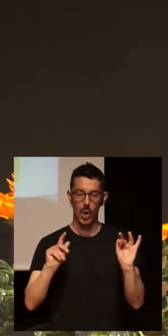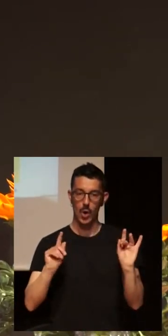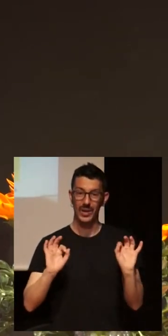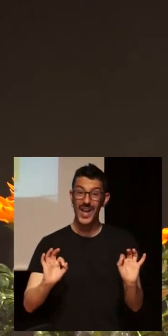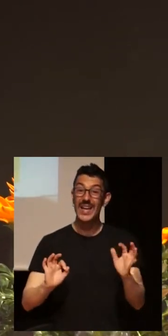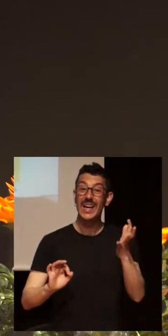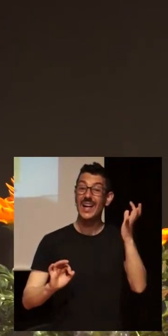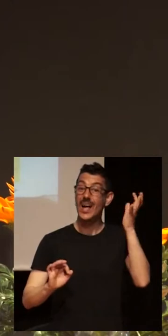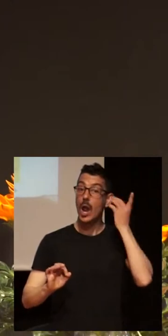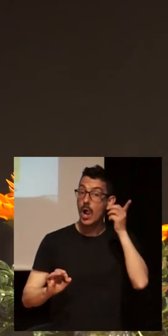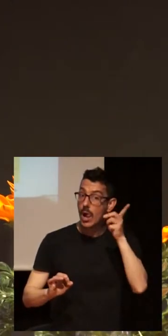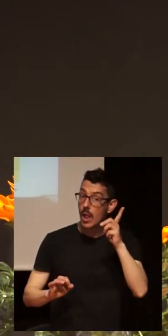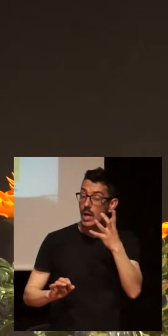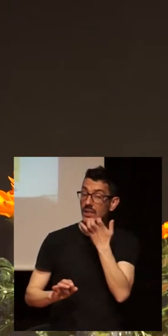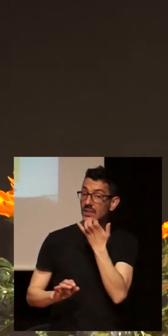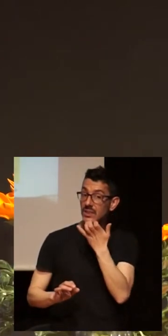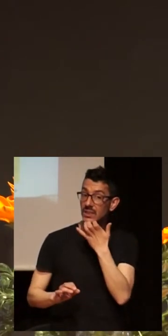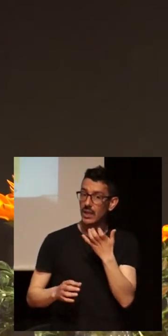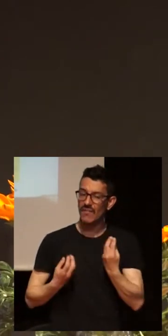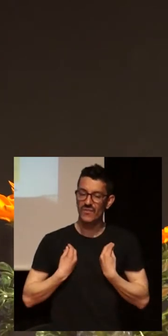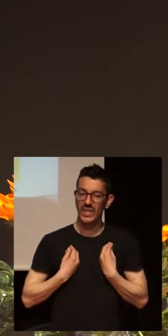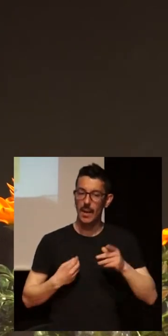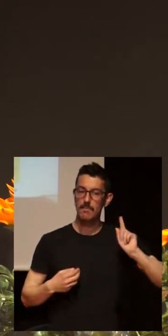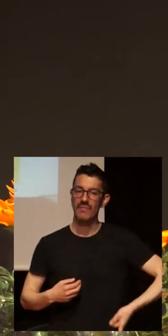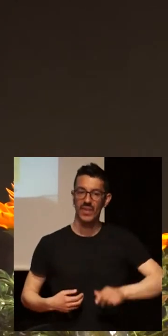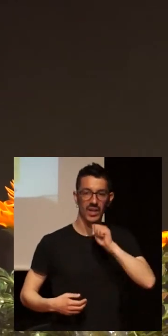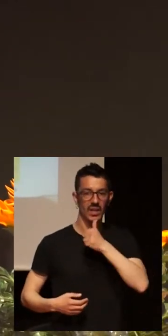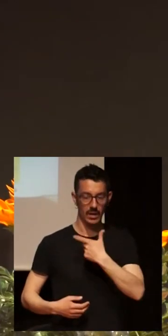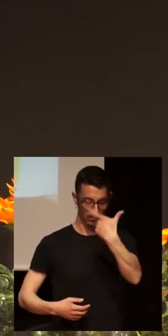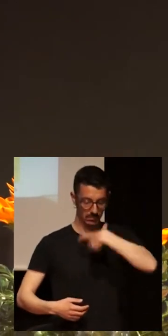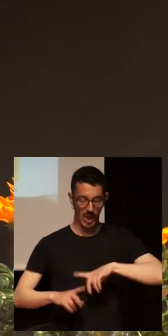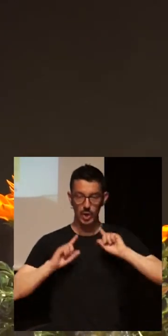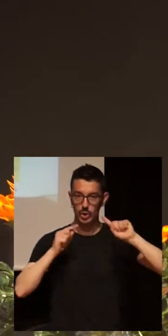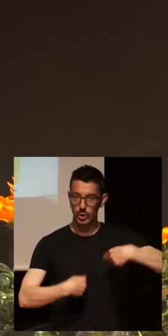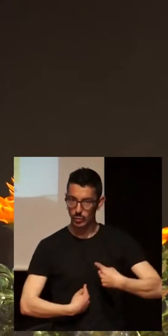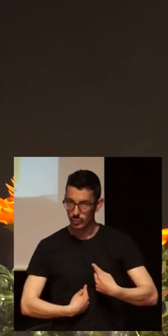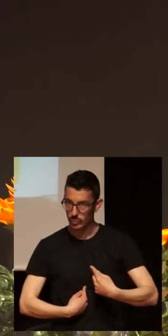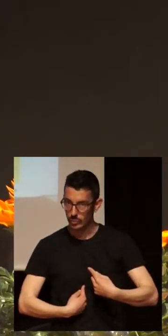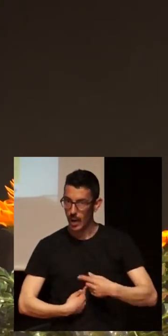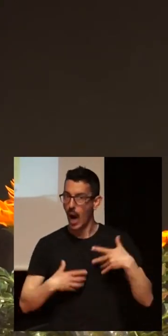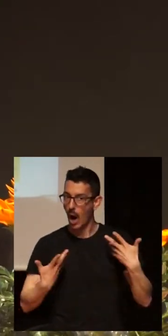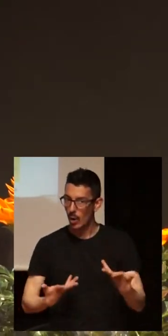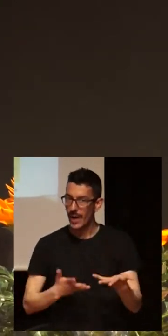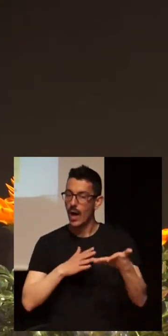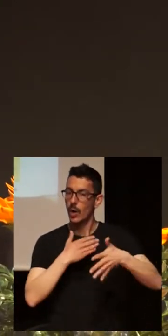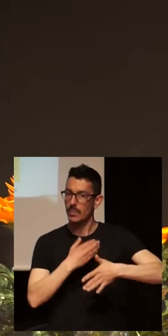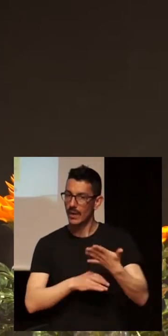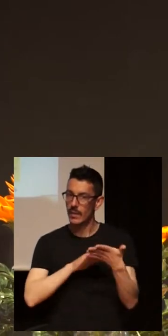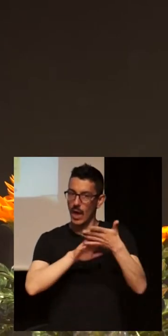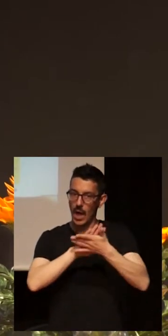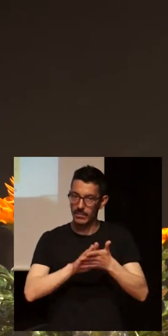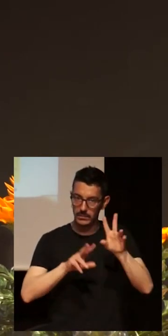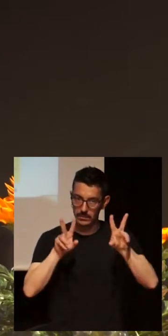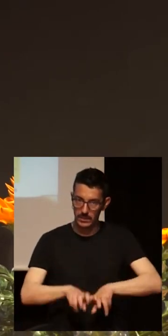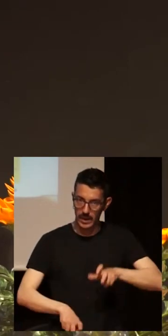se puedan apropiar de sus propias vidas y de sus propios cuerpos. Ya estamos hablando de derechos, ya estamos hablando de derechos sexuales.